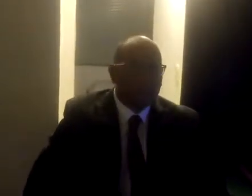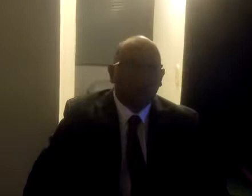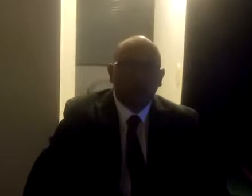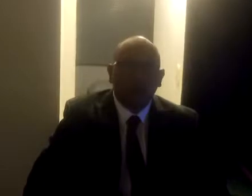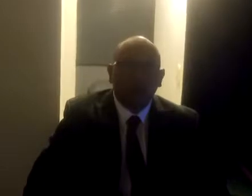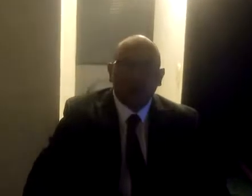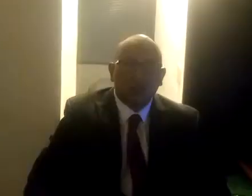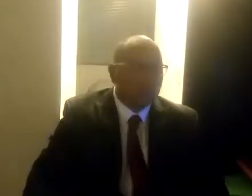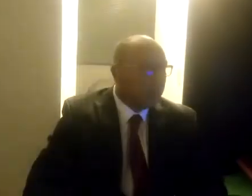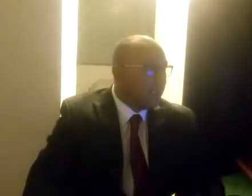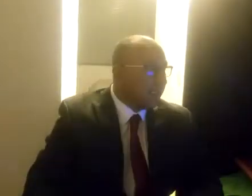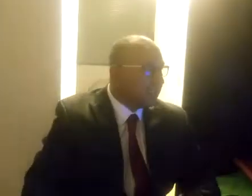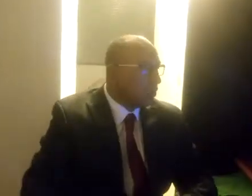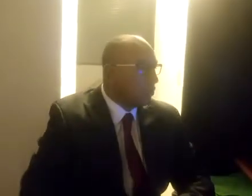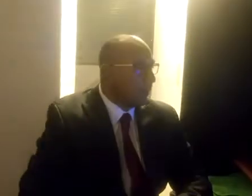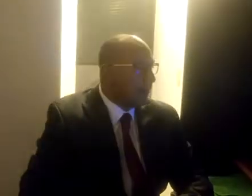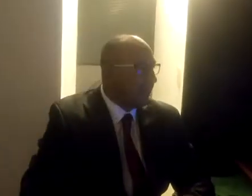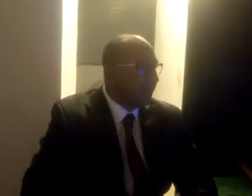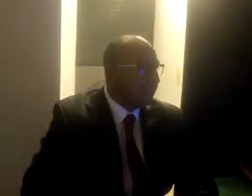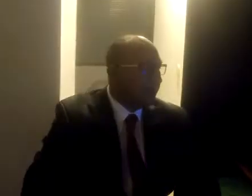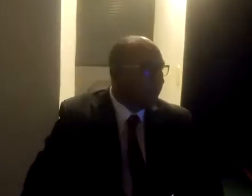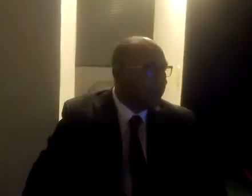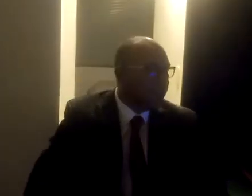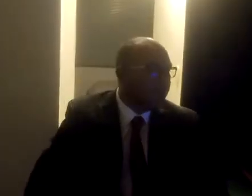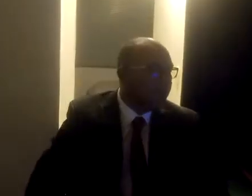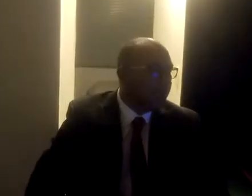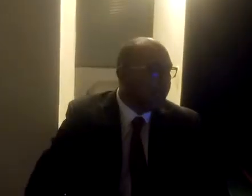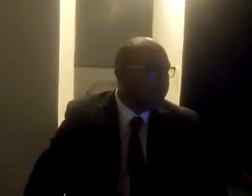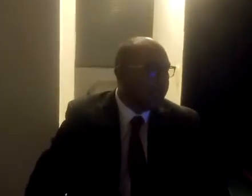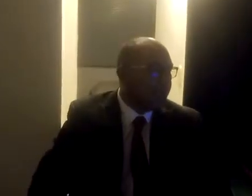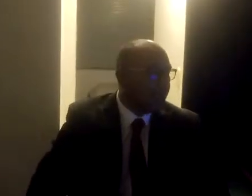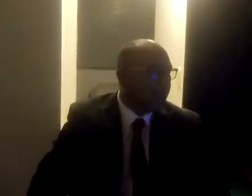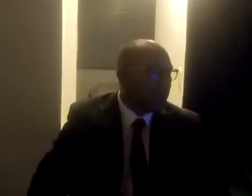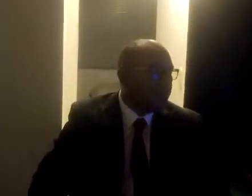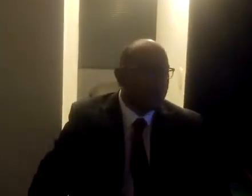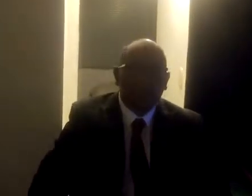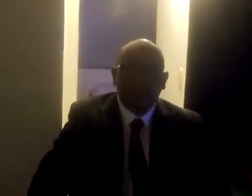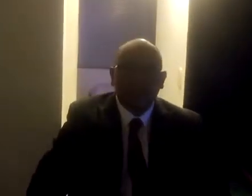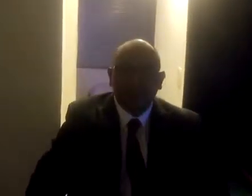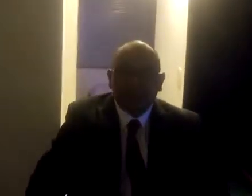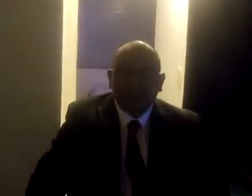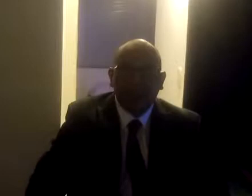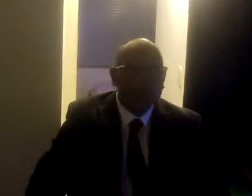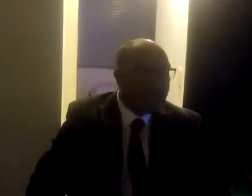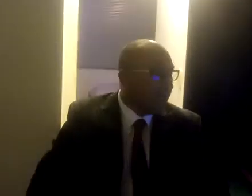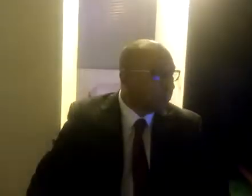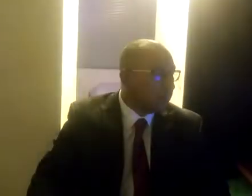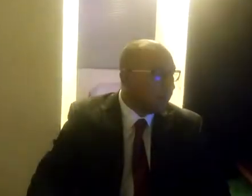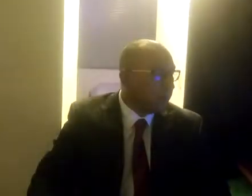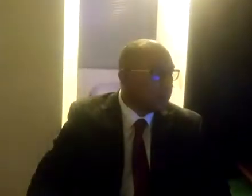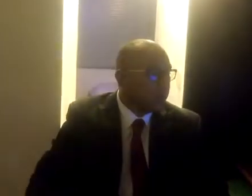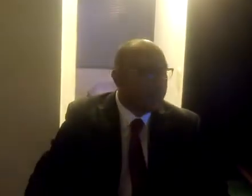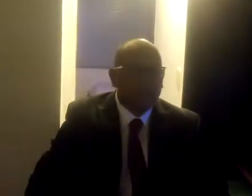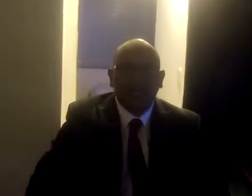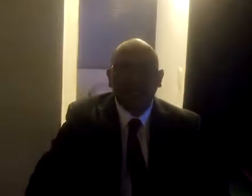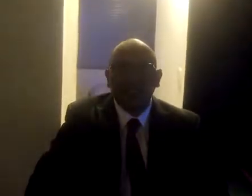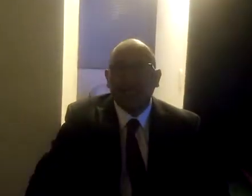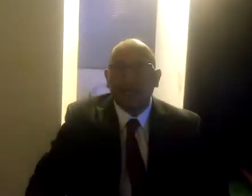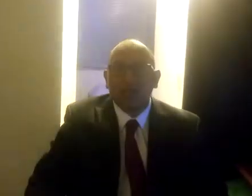estados europeos y se ocupa por integrar económica y políticamente a sus miembros y mantener entre ellos